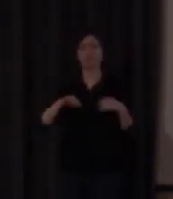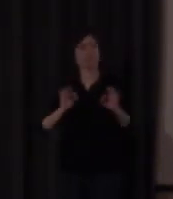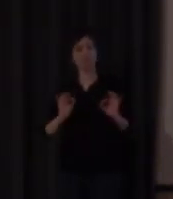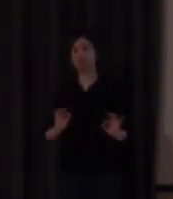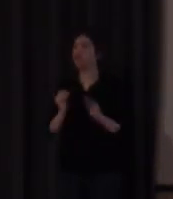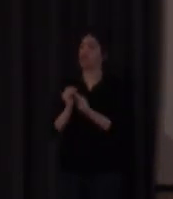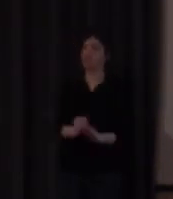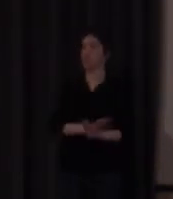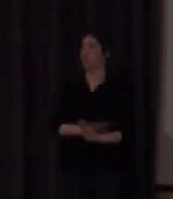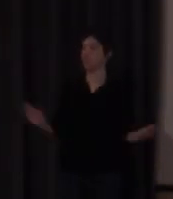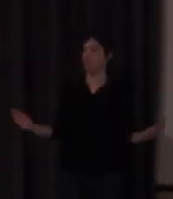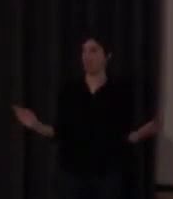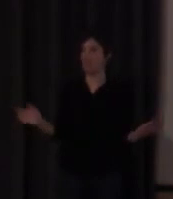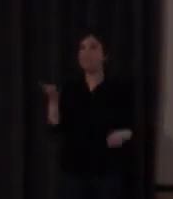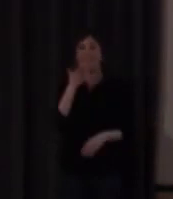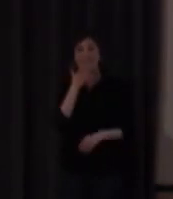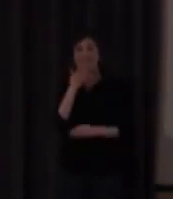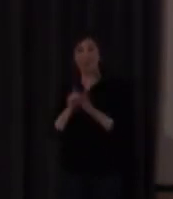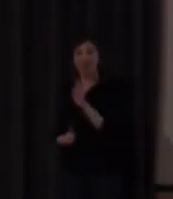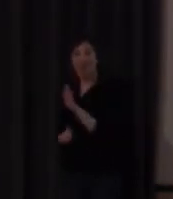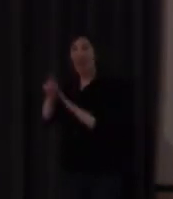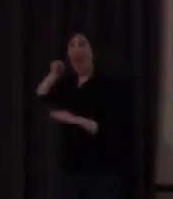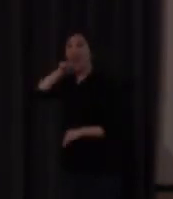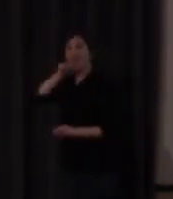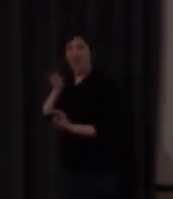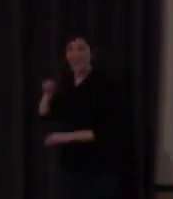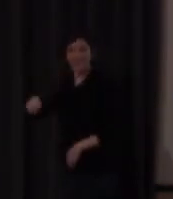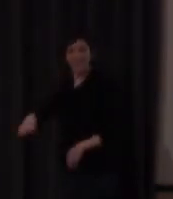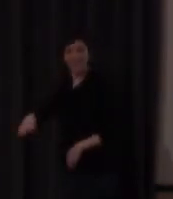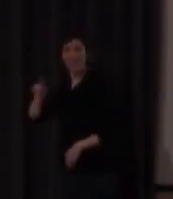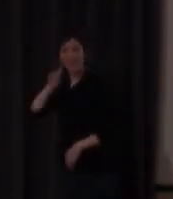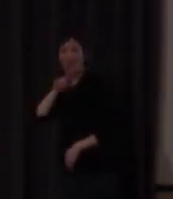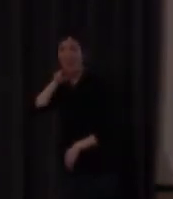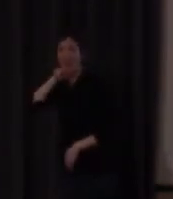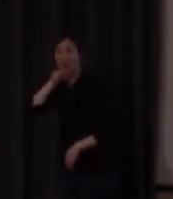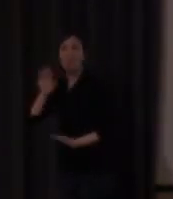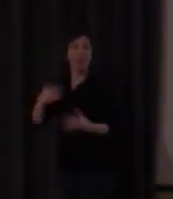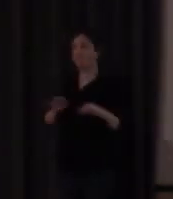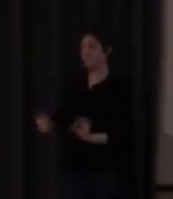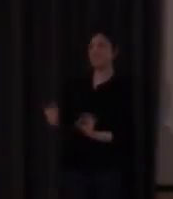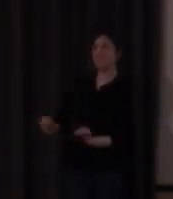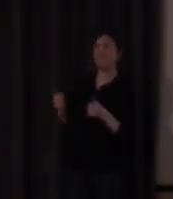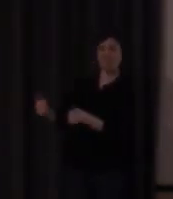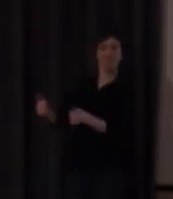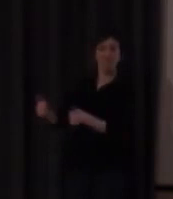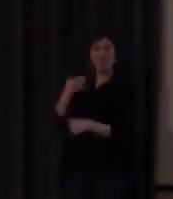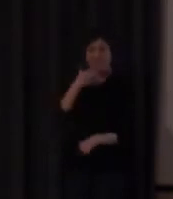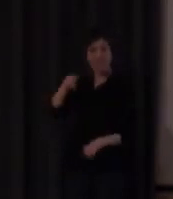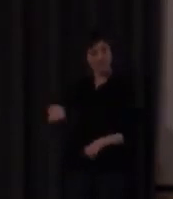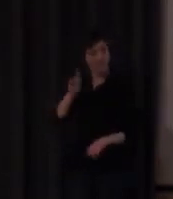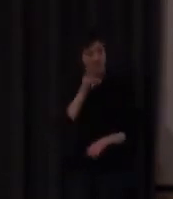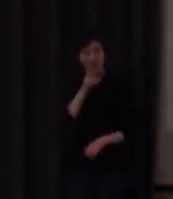viene acompañado de una mejora notable en el habla del niño es decir el niño sordo habla bien